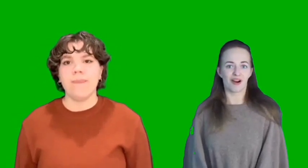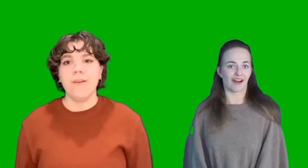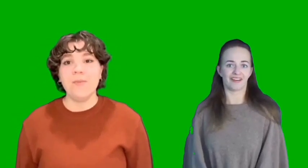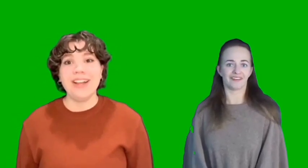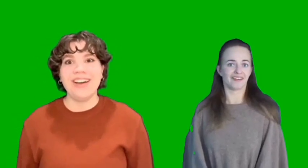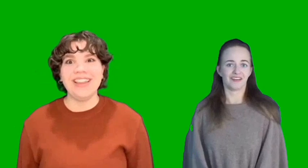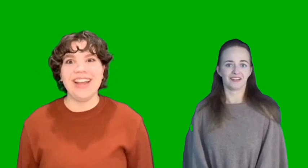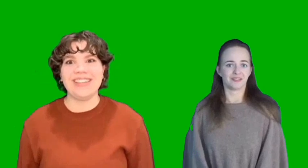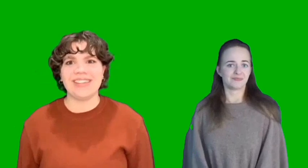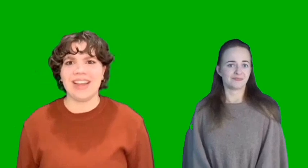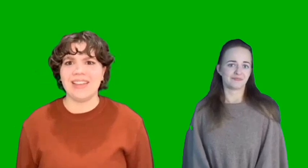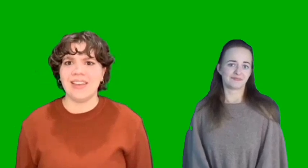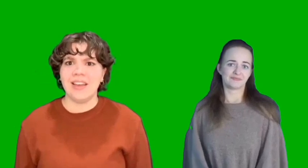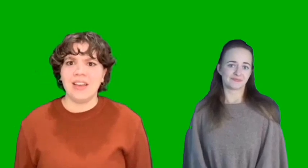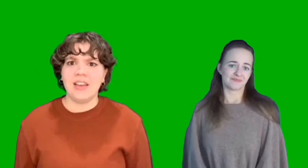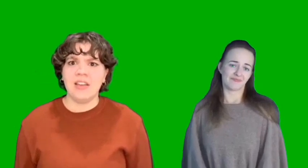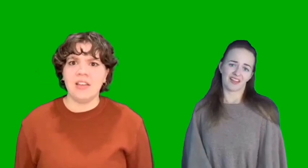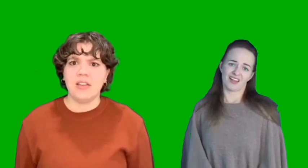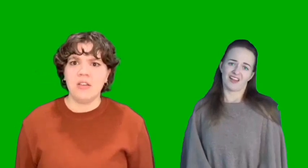улыбка!